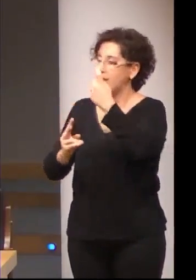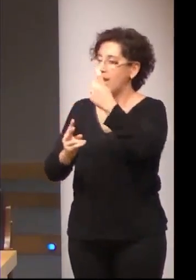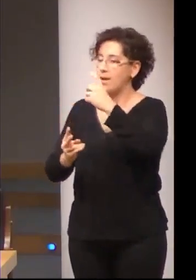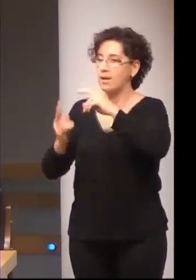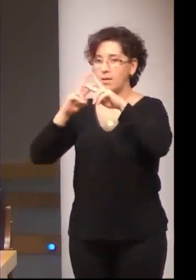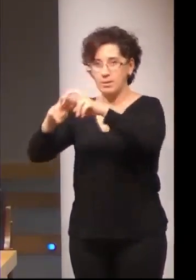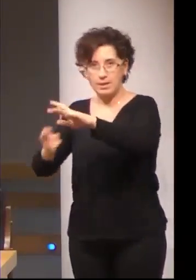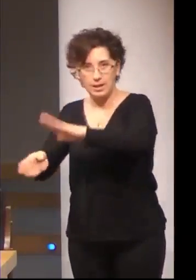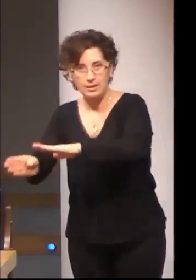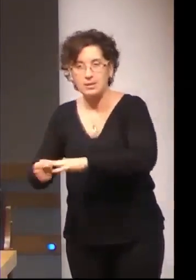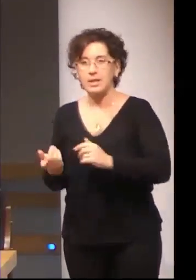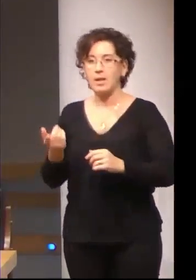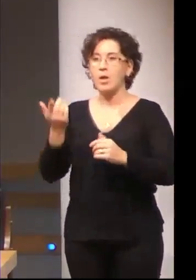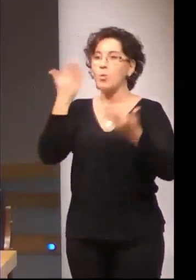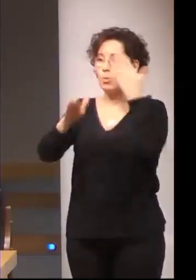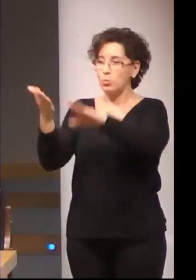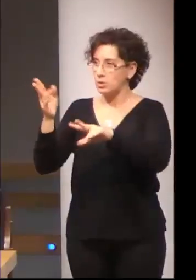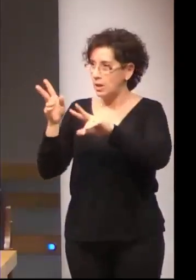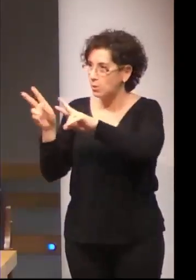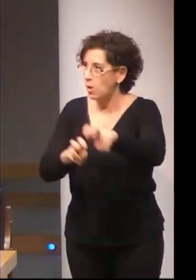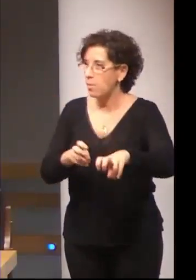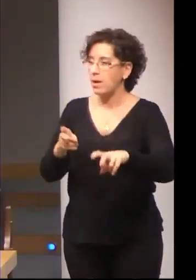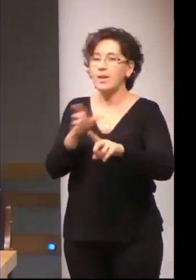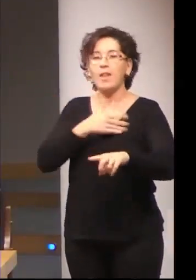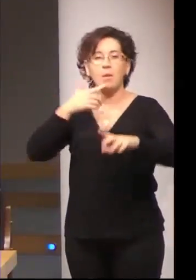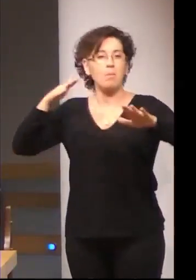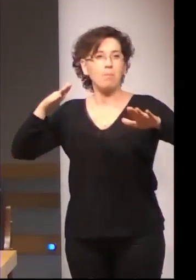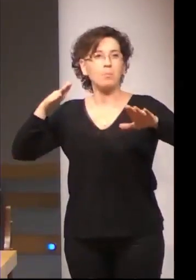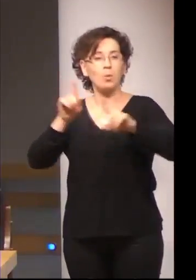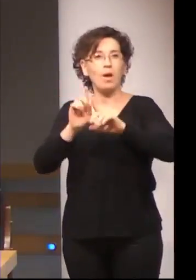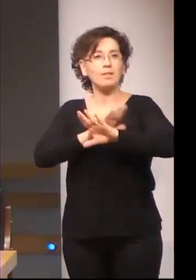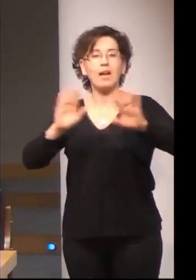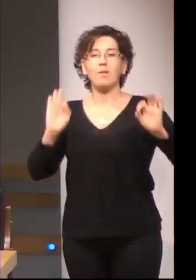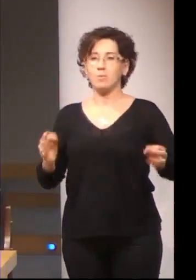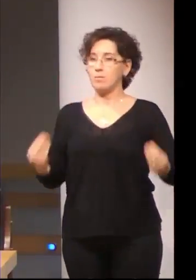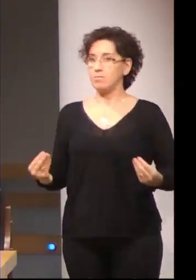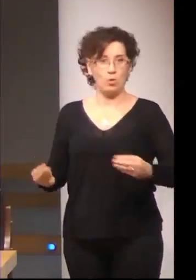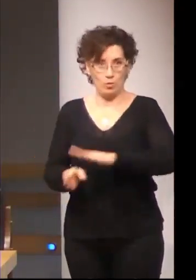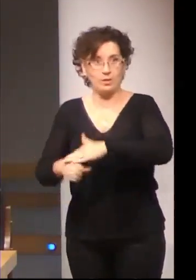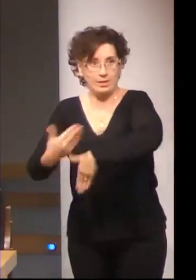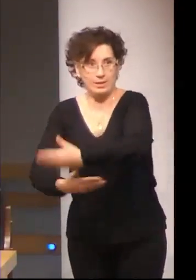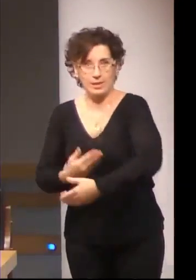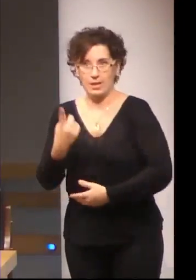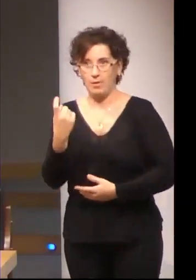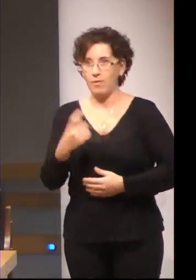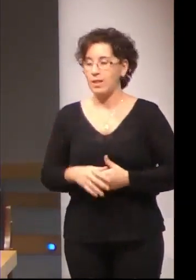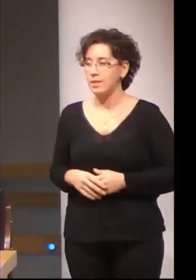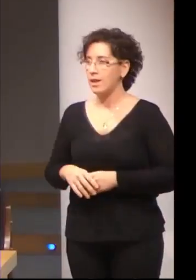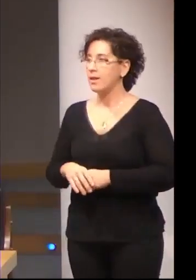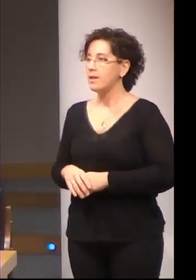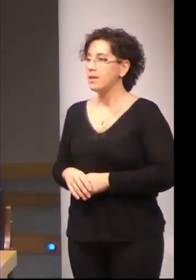de rutas. No me voy a parar en lo que supone estudiar la formación profesional,